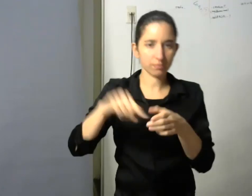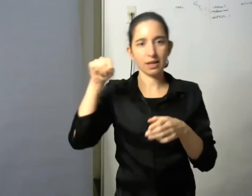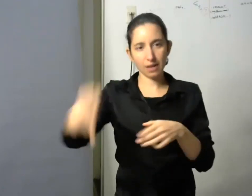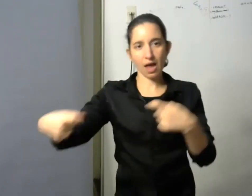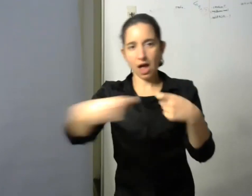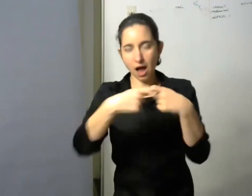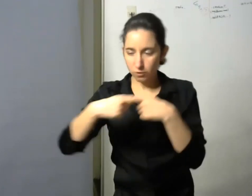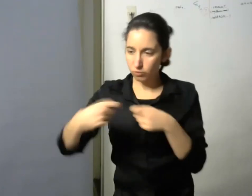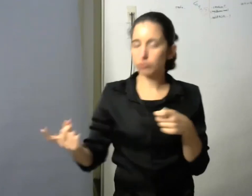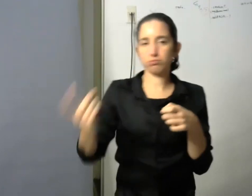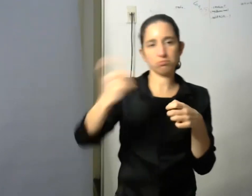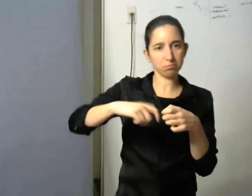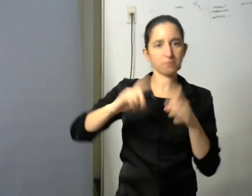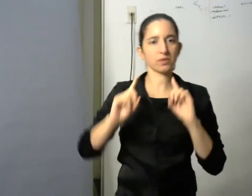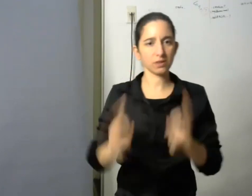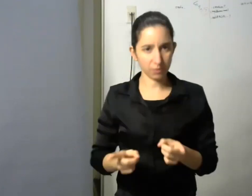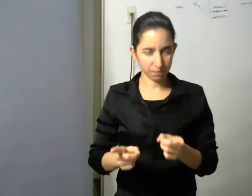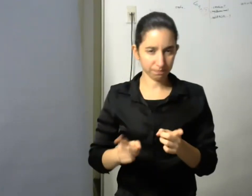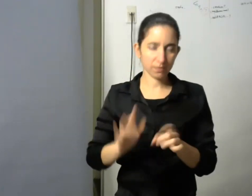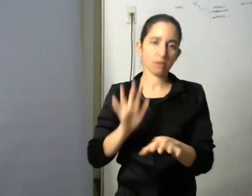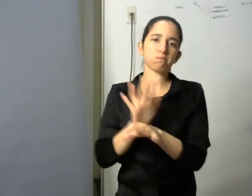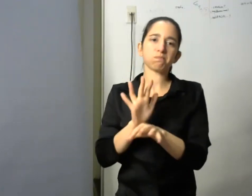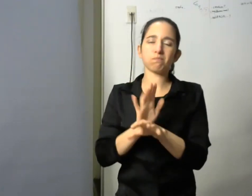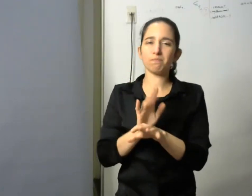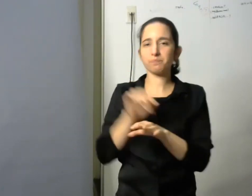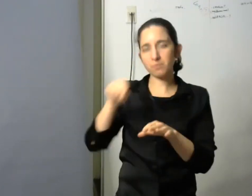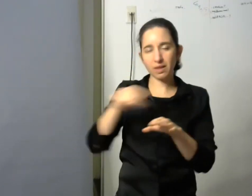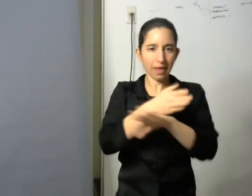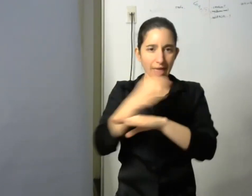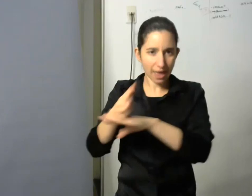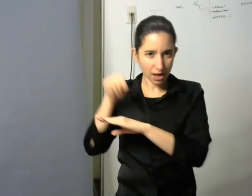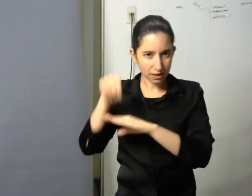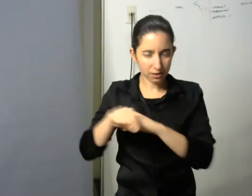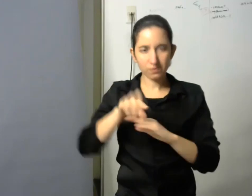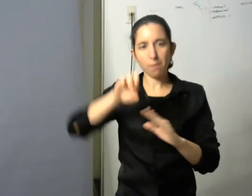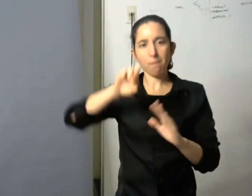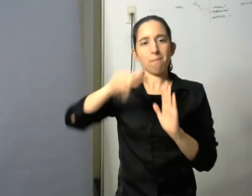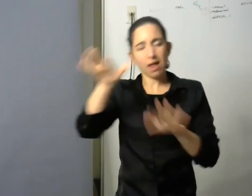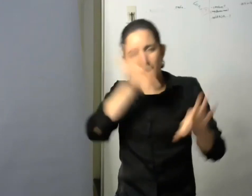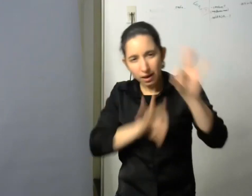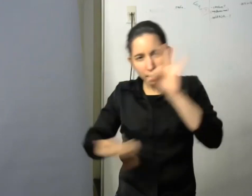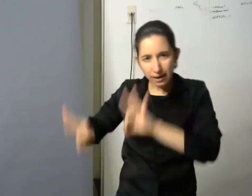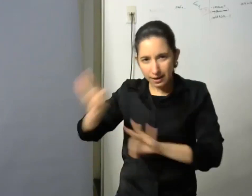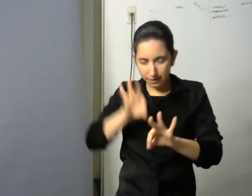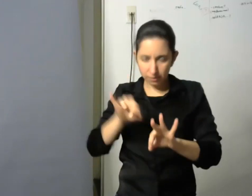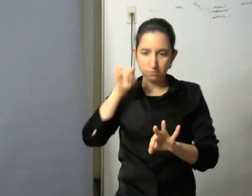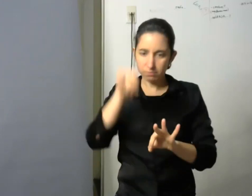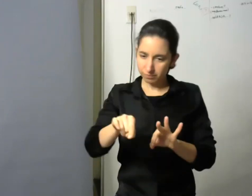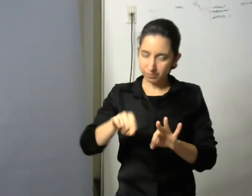tanto en el inicio o sea en la planificación de lo que se produce en la ejecución o en la puesta en práctica en la